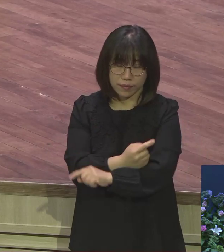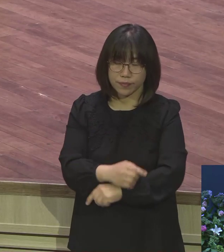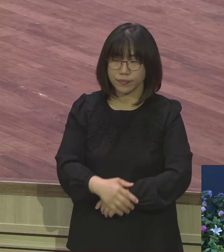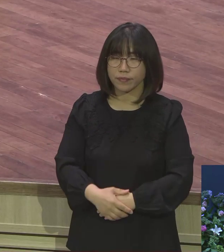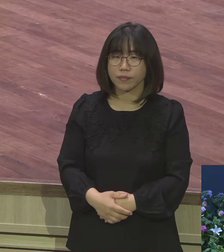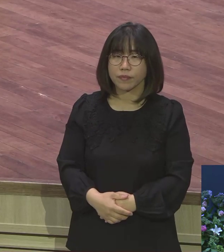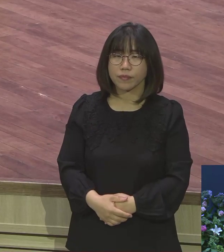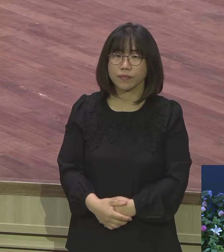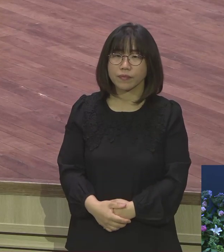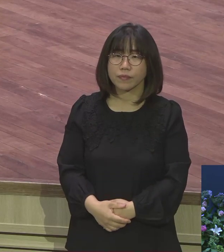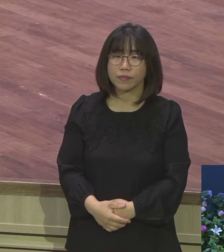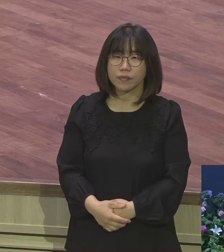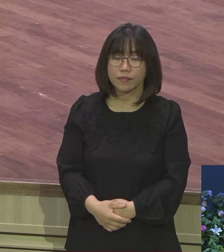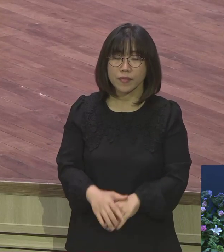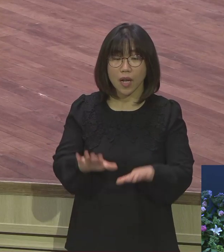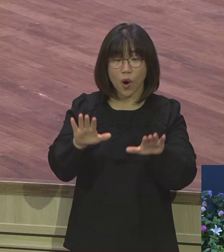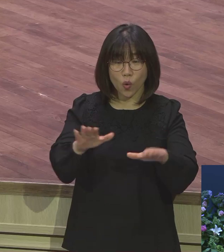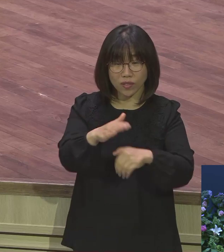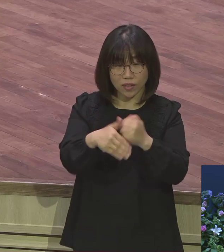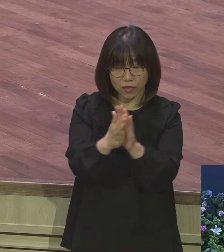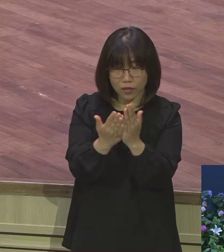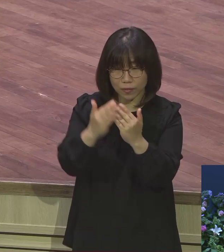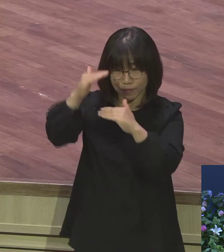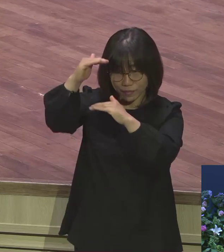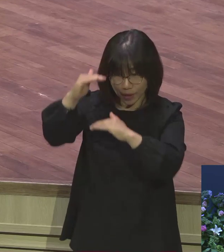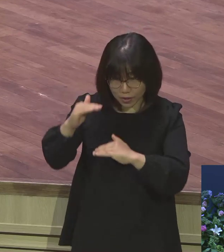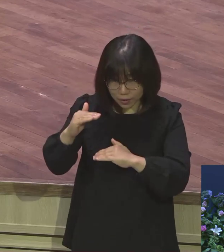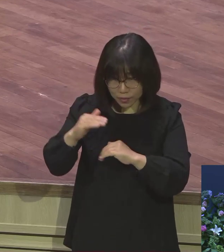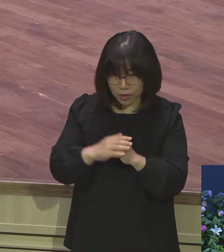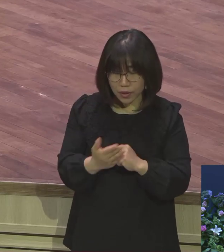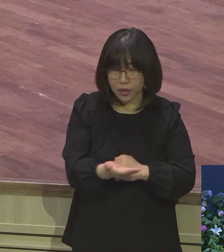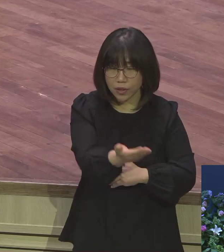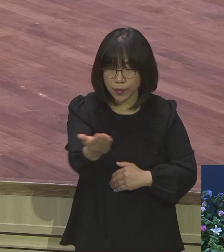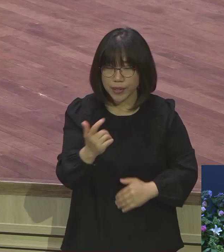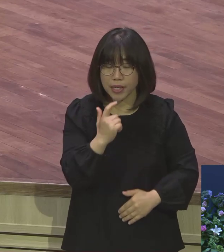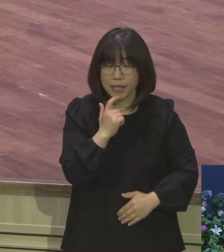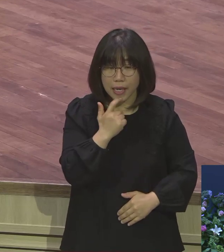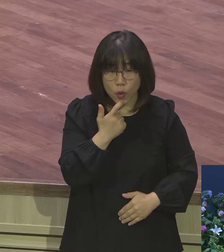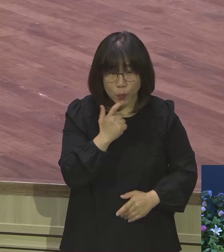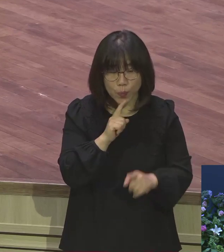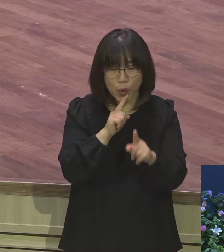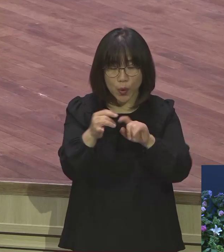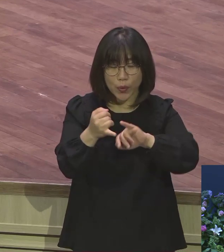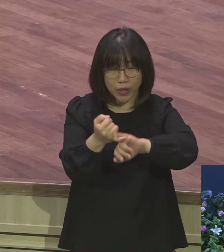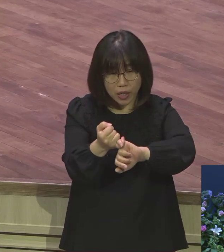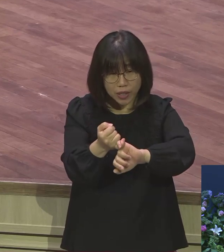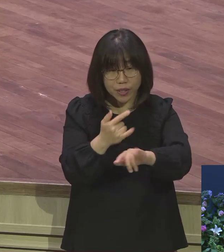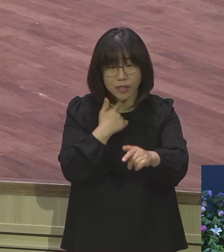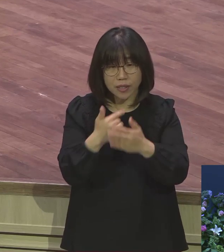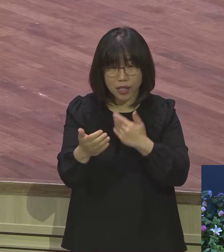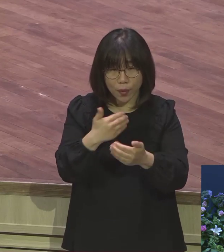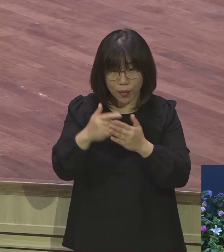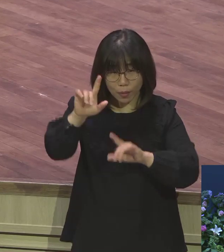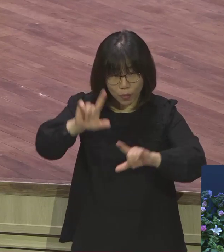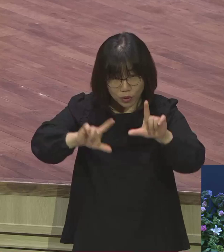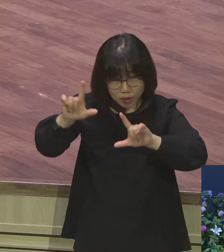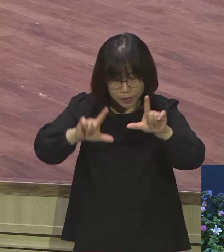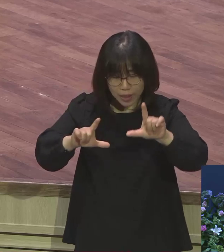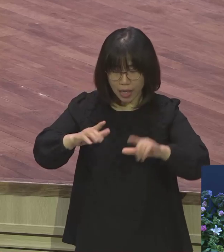오늘 본문을 통해서 우리 영재의 성도는 야곱의 언약 체험이 나의 언약 체험이 되어야